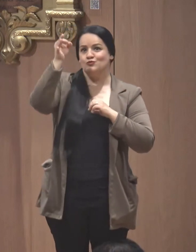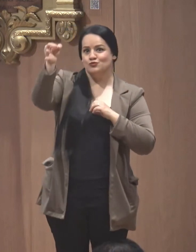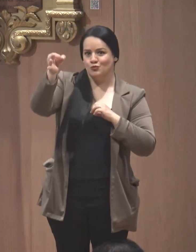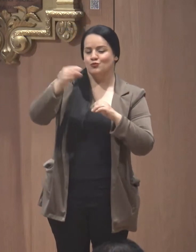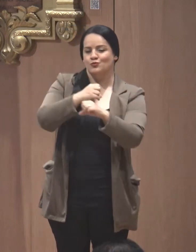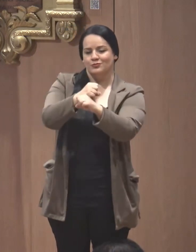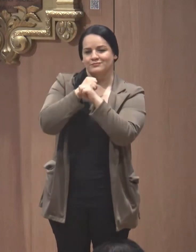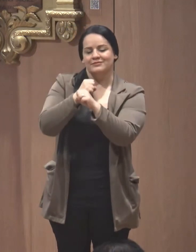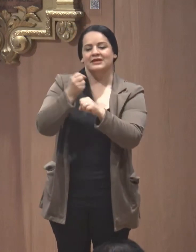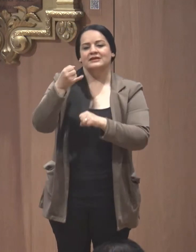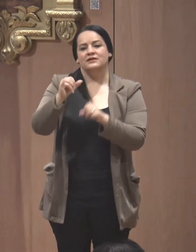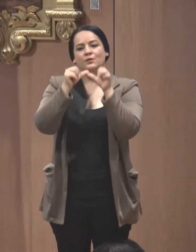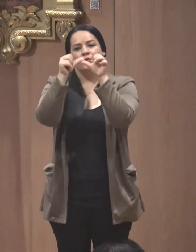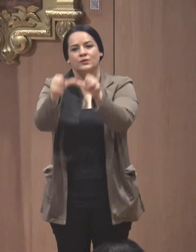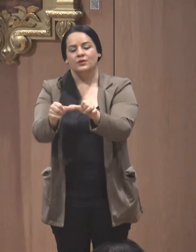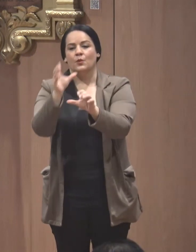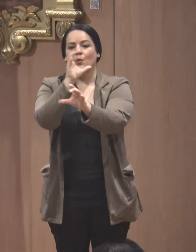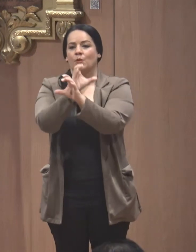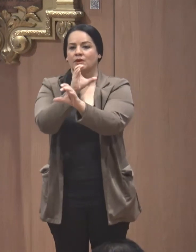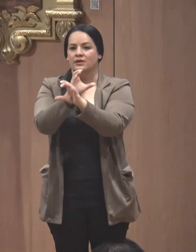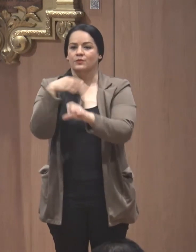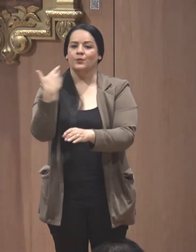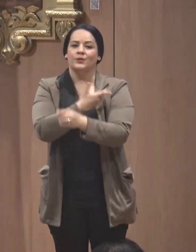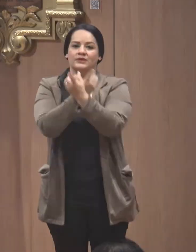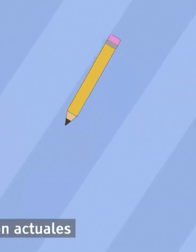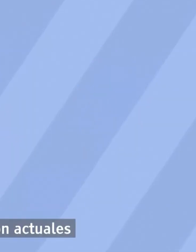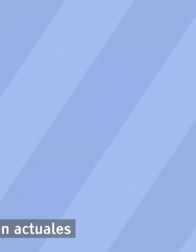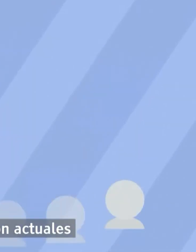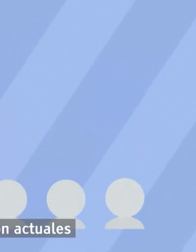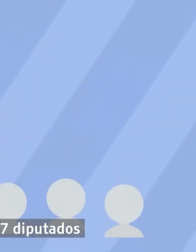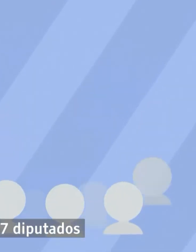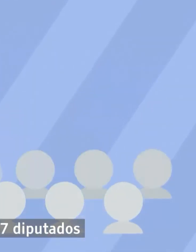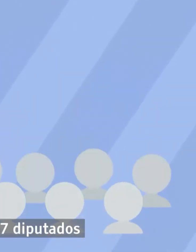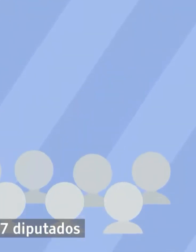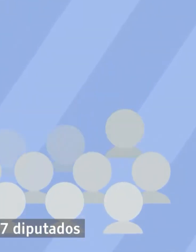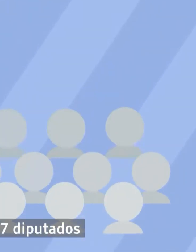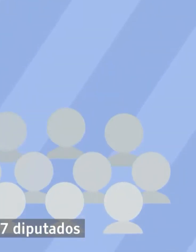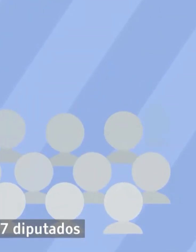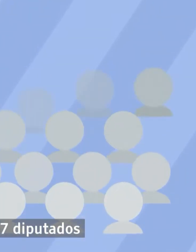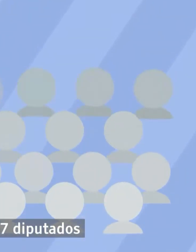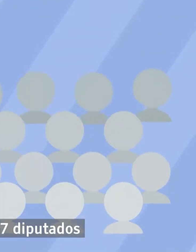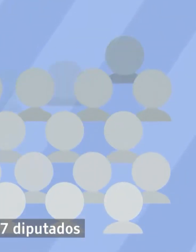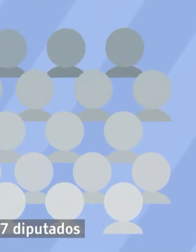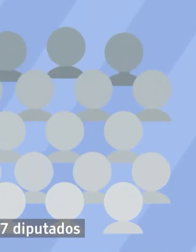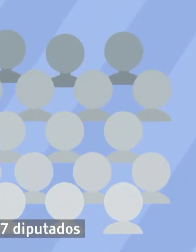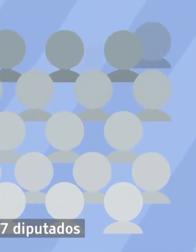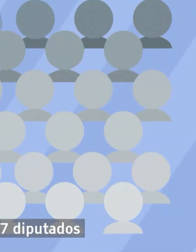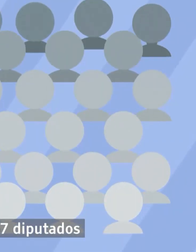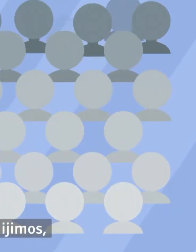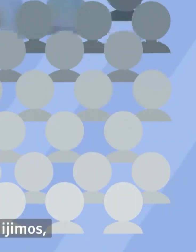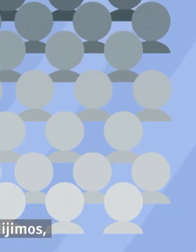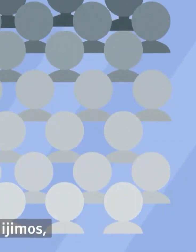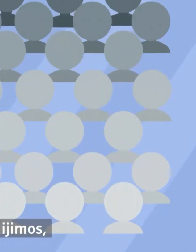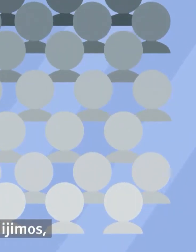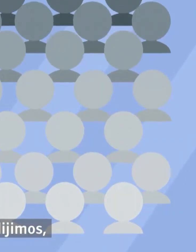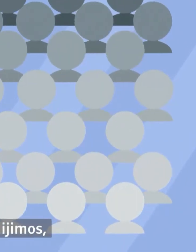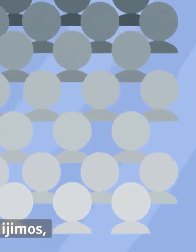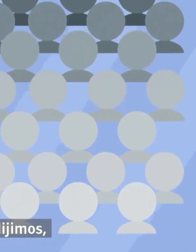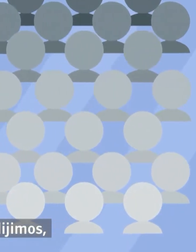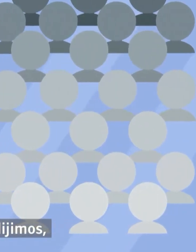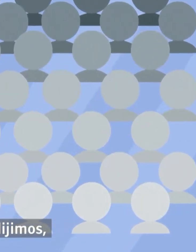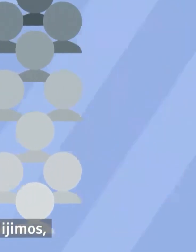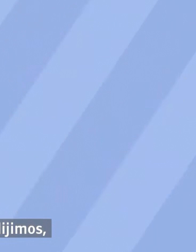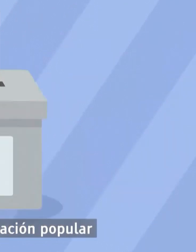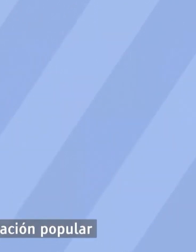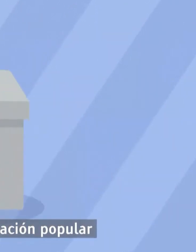si continuamos cuidando nuestra democracia. Las animaciones de Creciendo en Democracia estarán disponibles a través de las